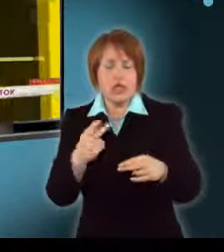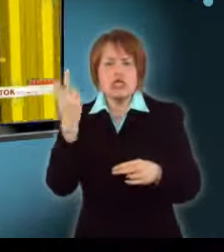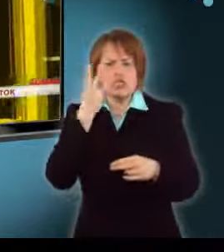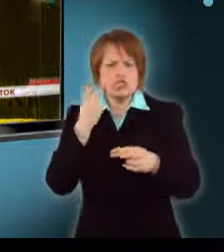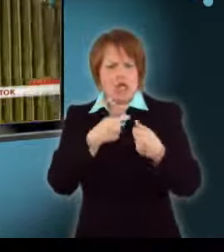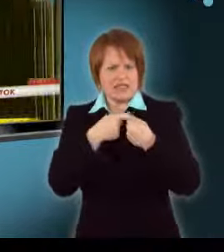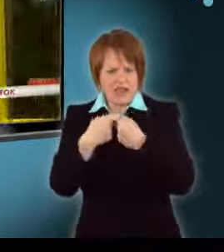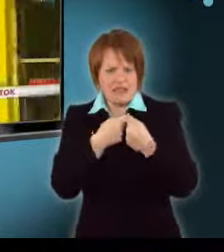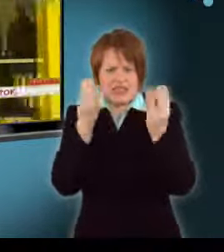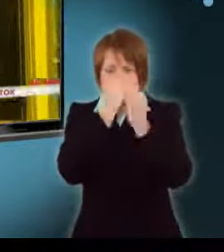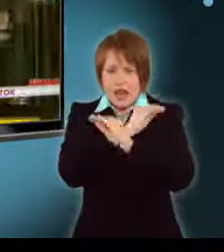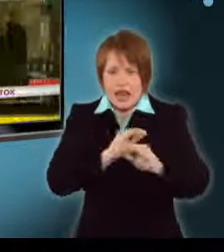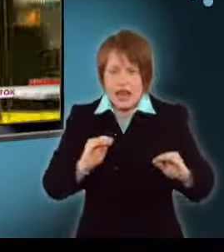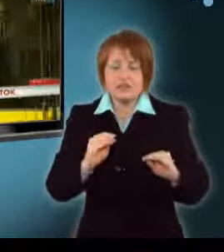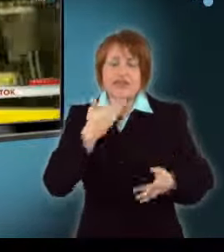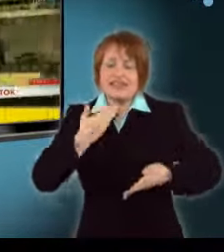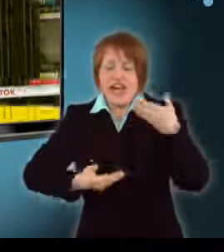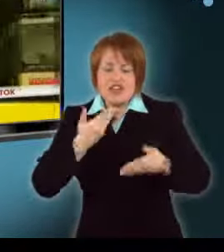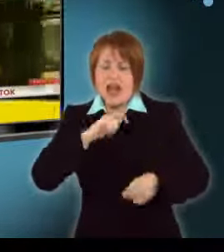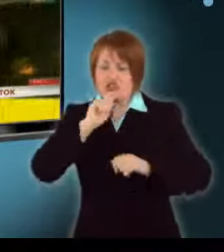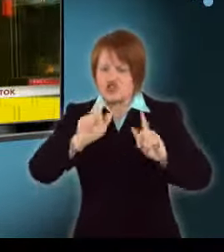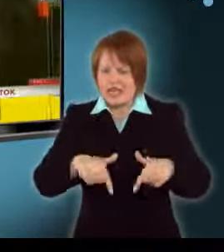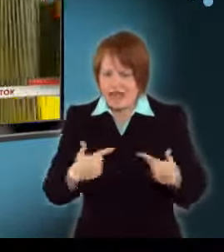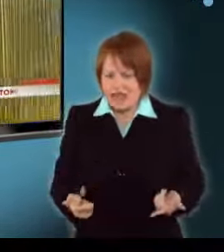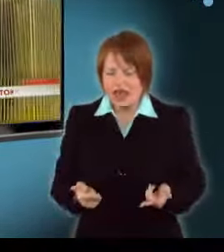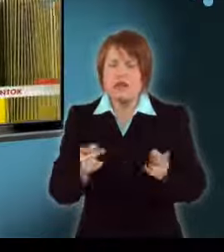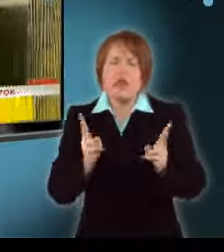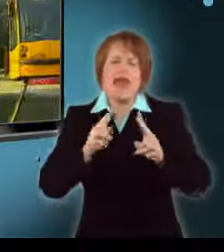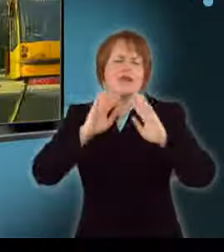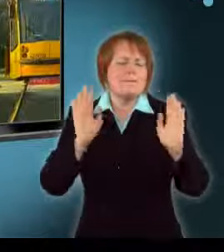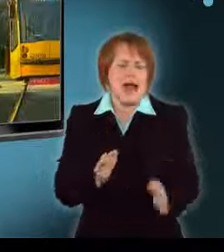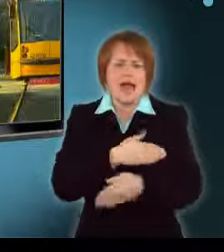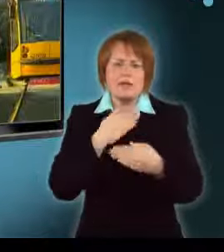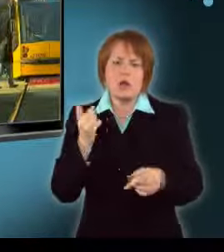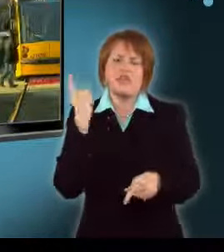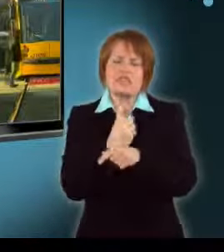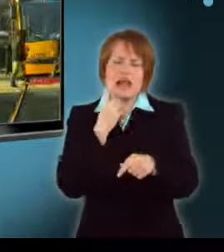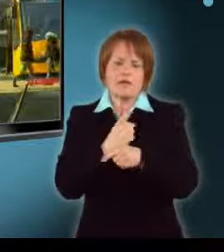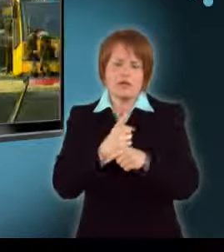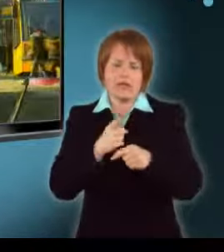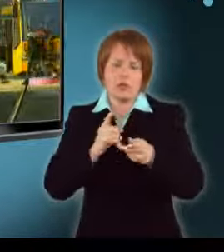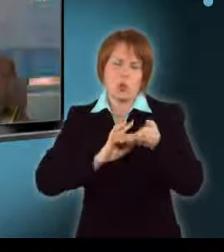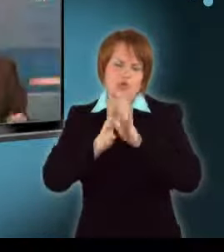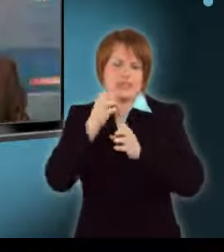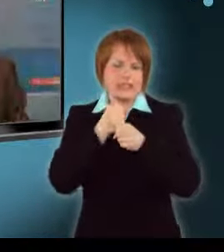héten jelentették be, hogy a tárgyalások sikertelensége miatt bármikor tarthatnak figyelmeztető sztrájkot.